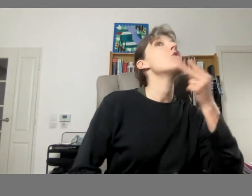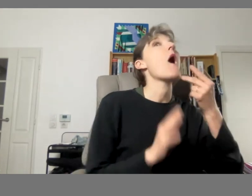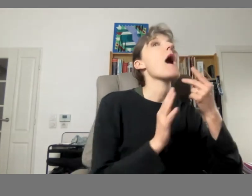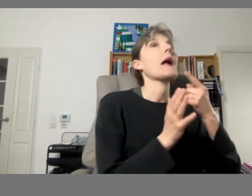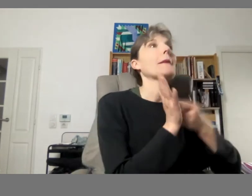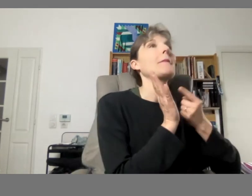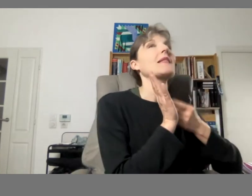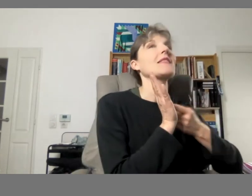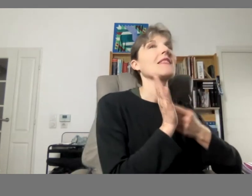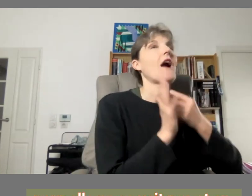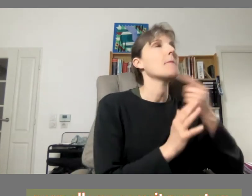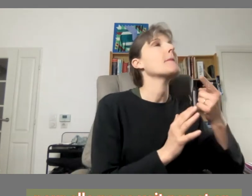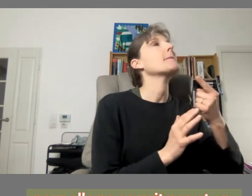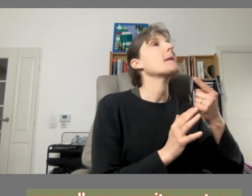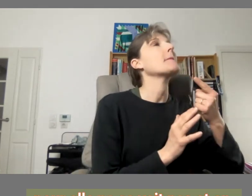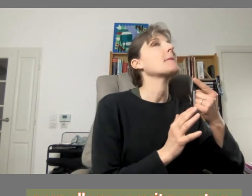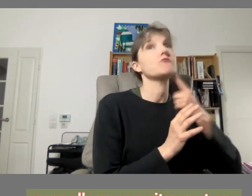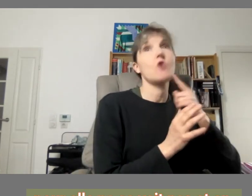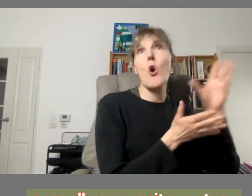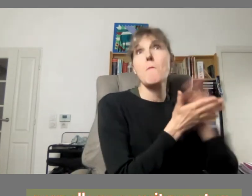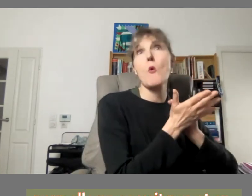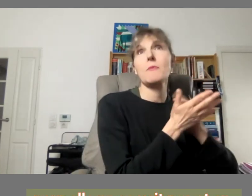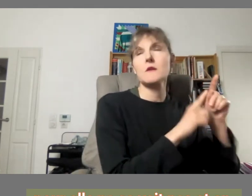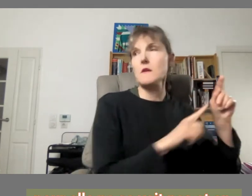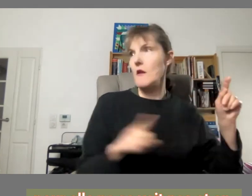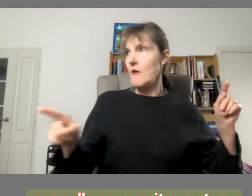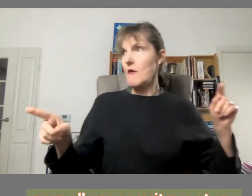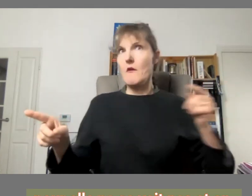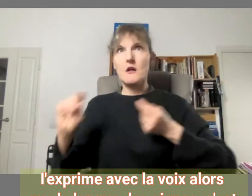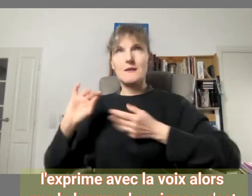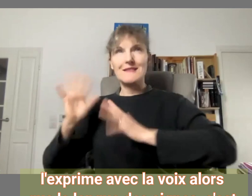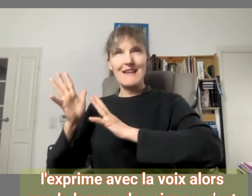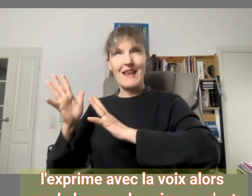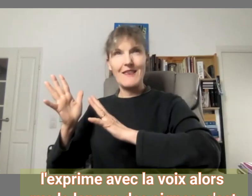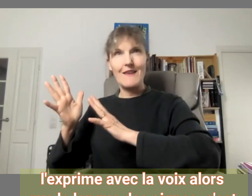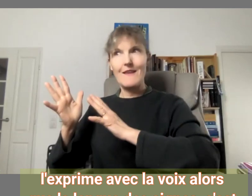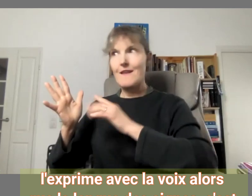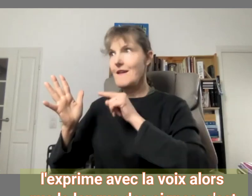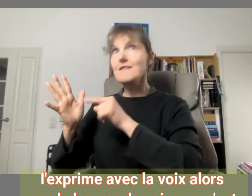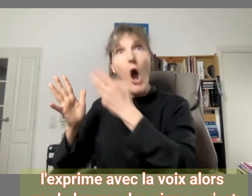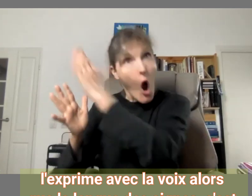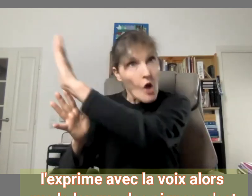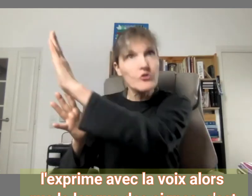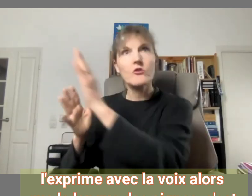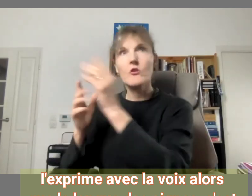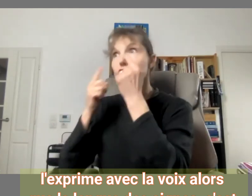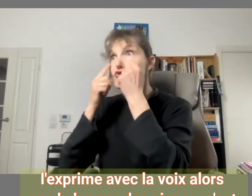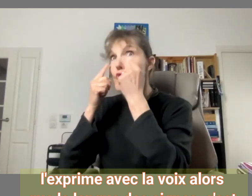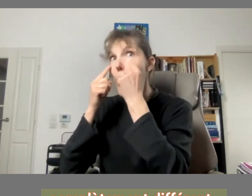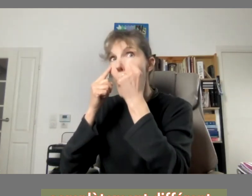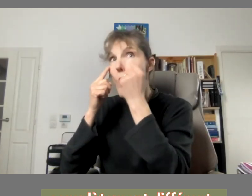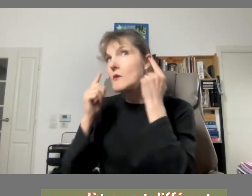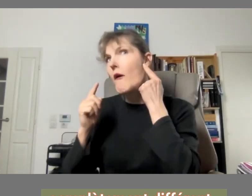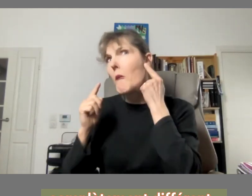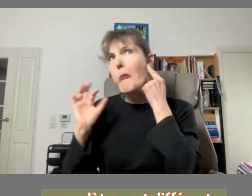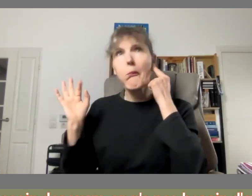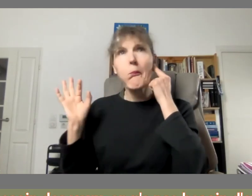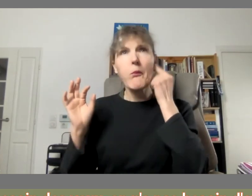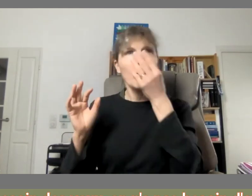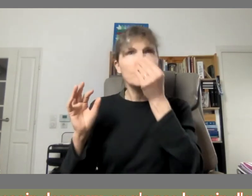pour elle ne se voit pas et on l'exprime avec la voix alors que la langue des signes c'est complètement différent on a